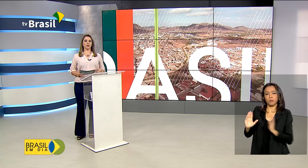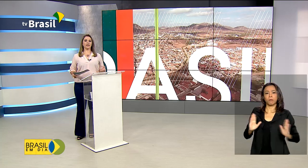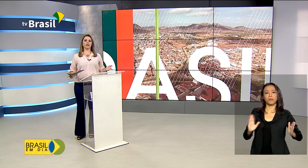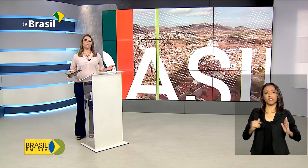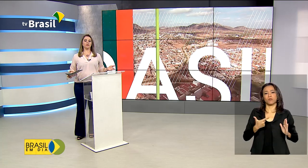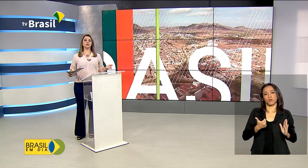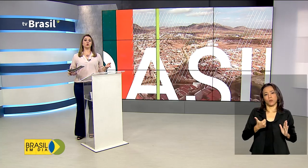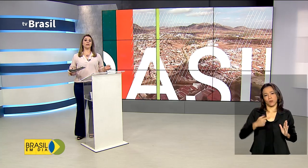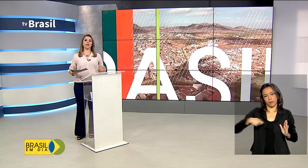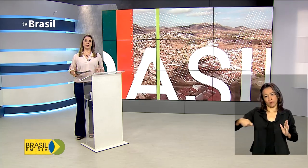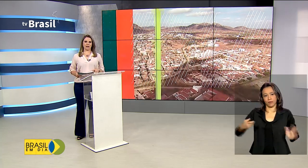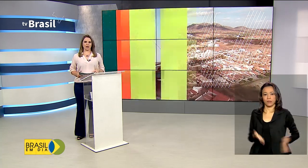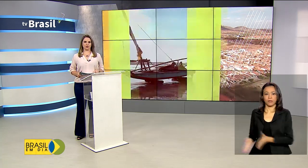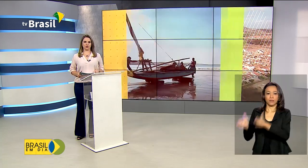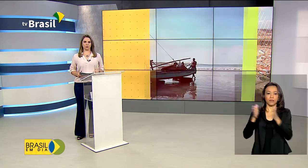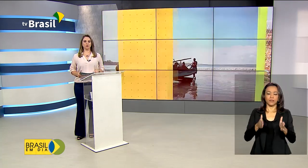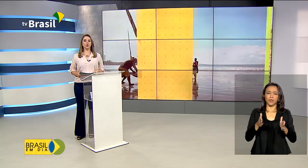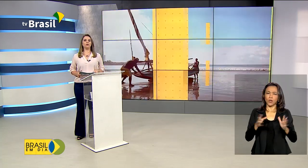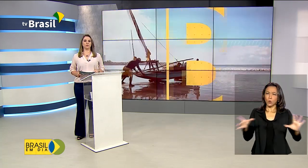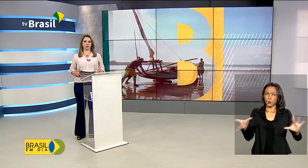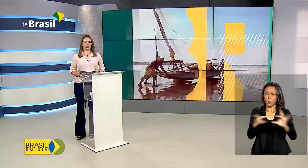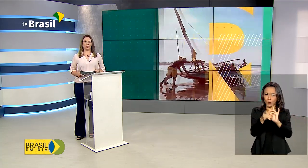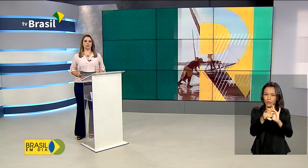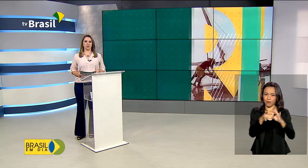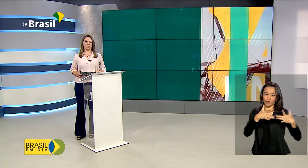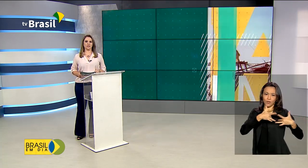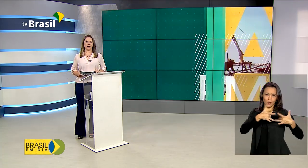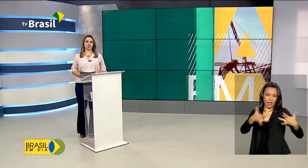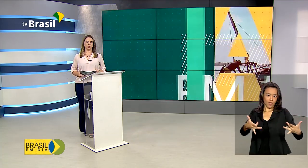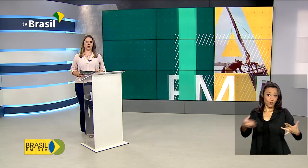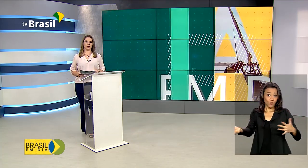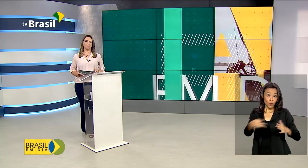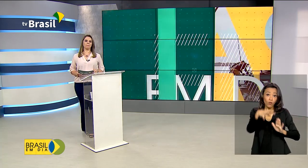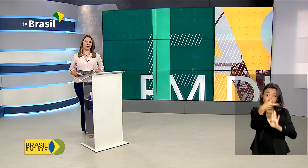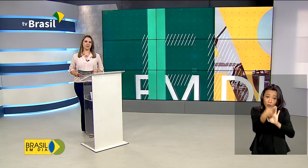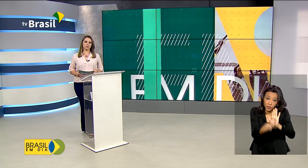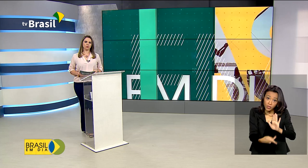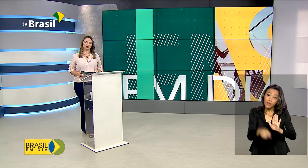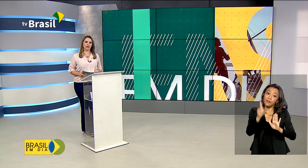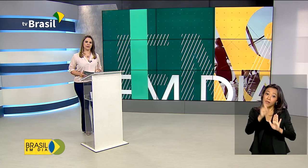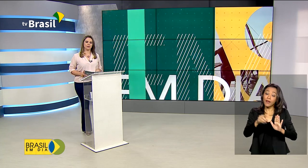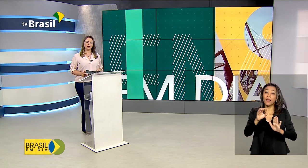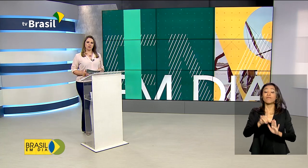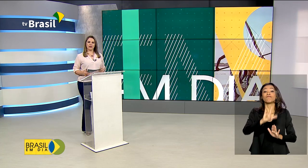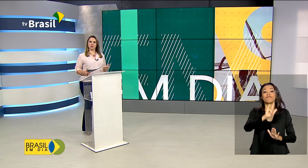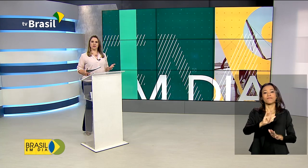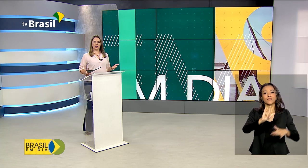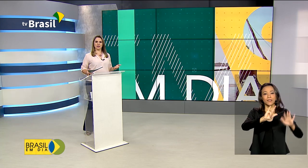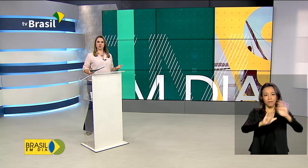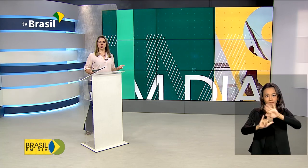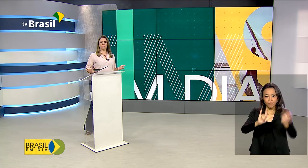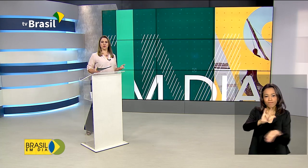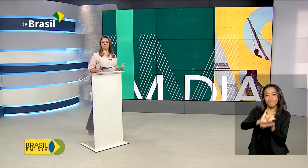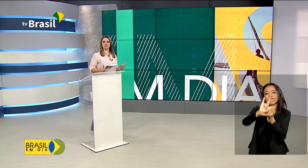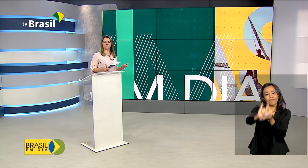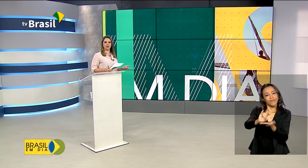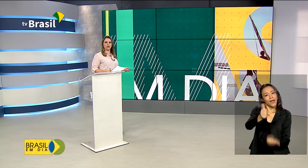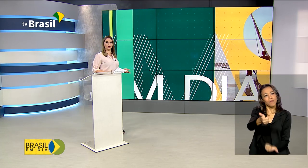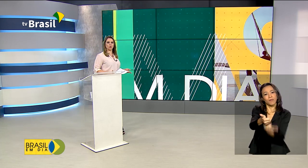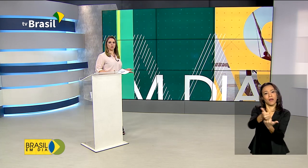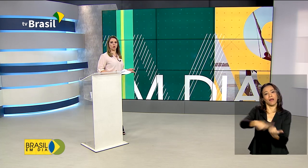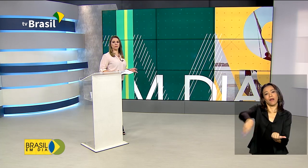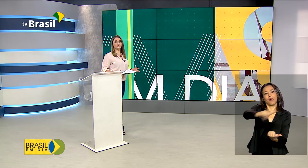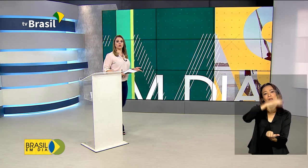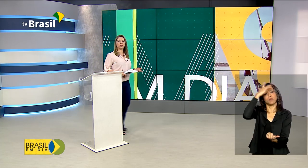União e Solidariedade, um novo projeto que faz parte do programa Pátria Voluntária, vai ajudar quem sofre com os